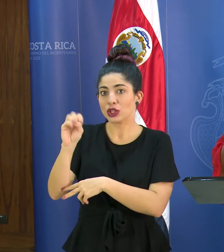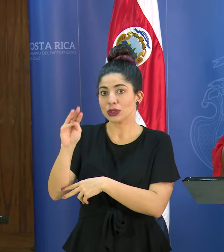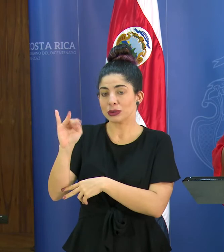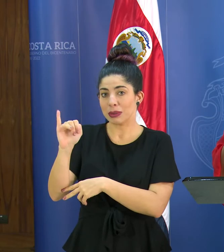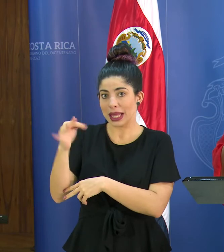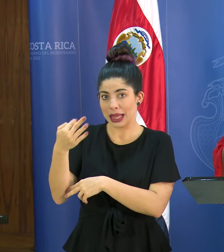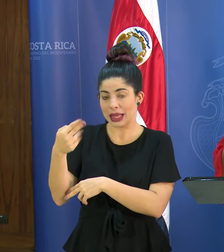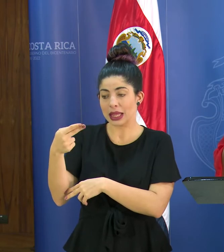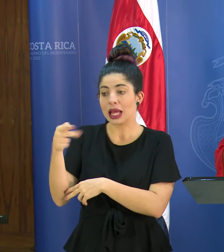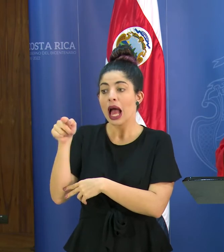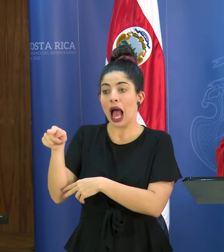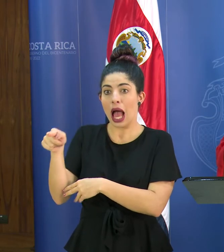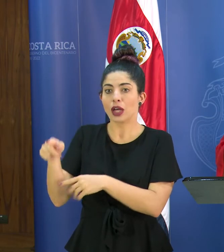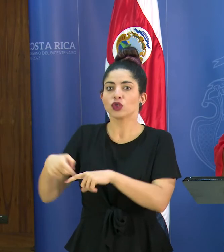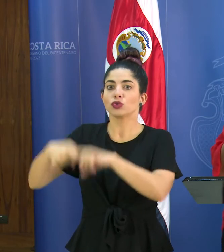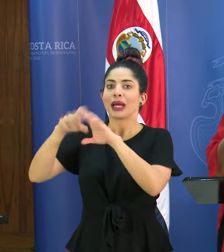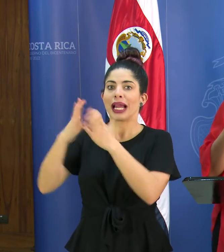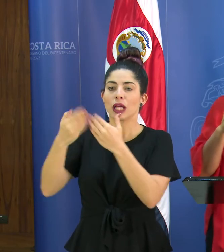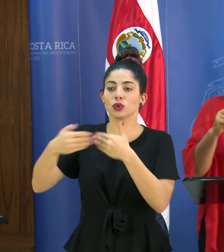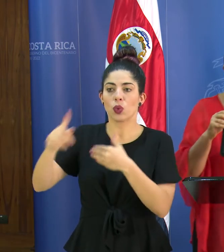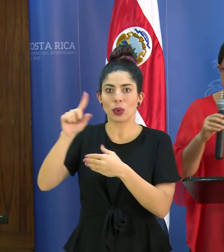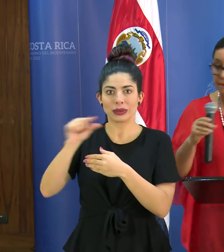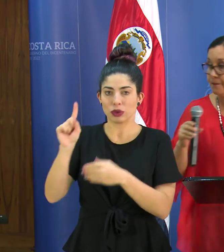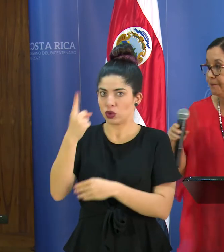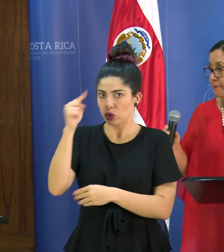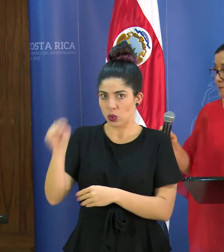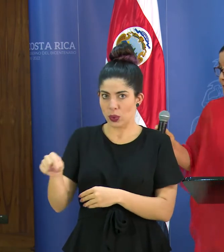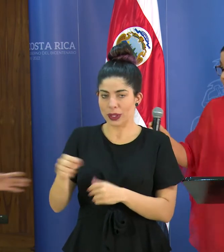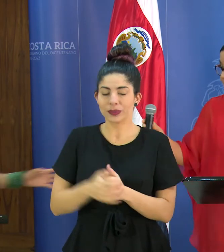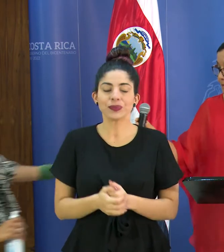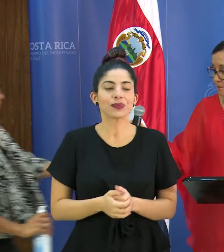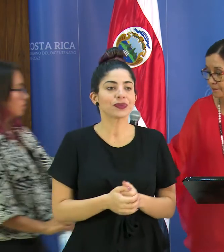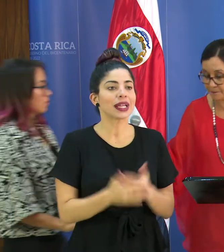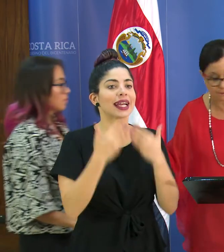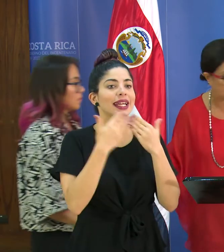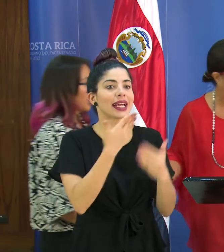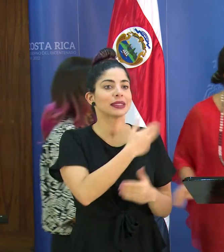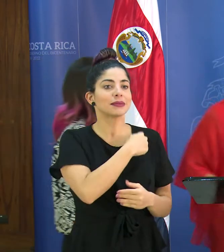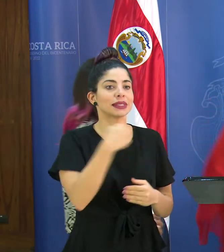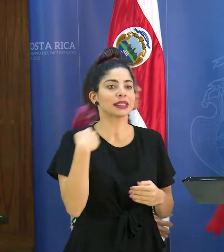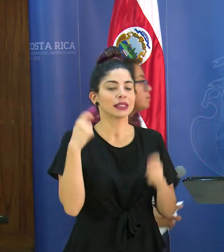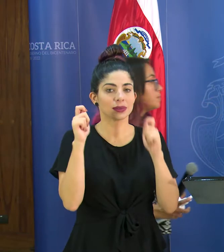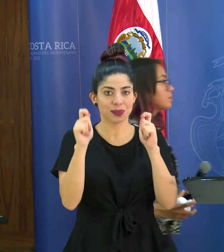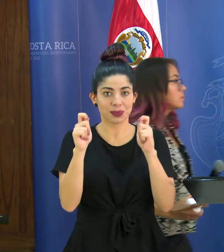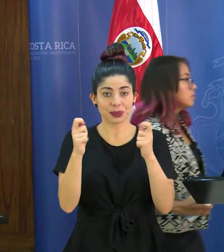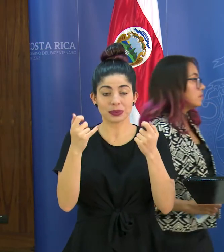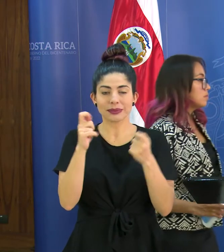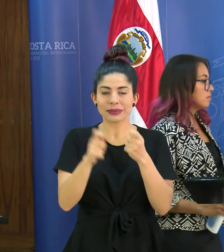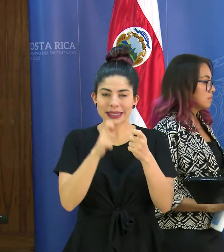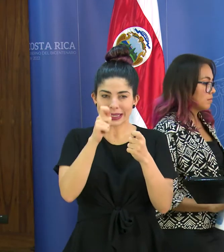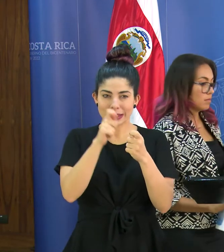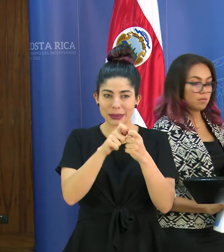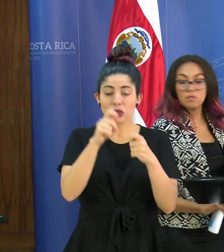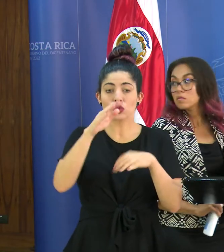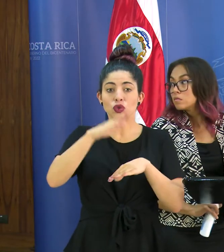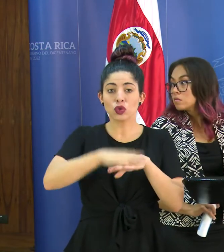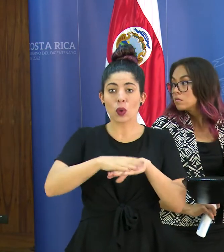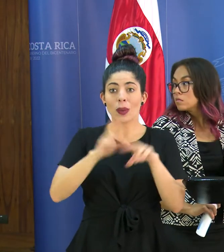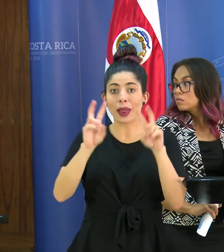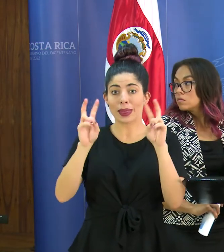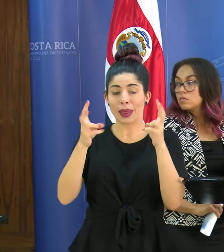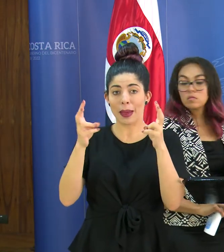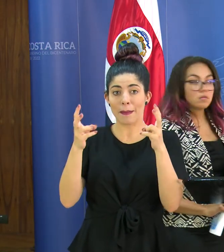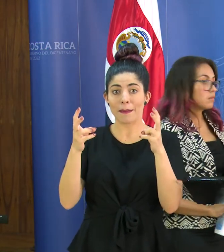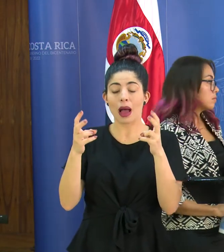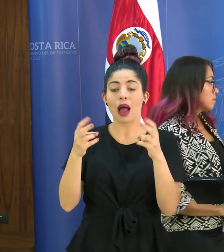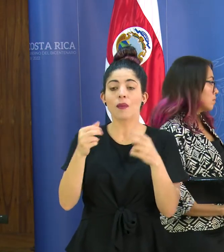suspenden las elecciones durante esta semana muchas gracias gracias a la señora ministra de educación precisamente sobre el tema